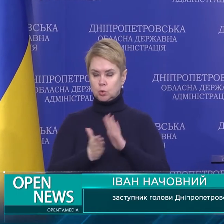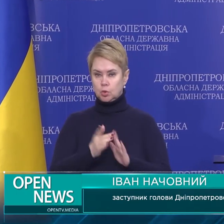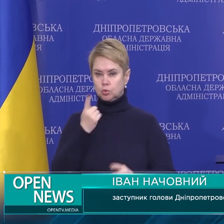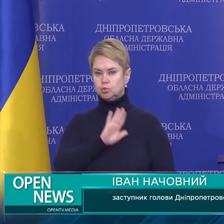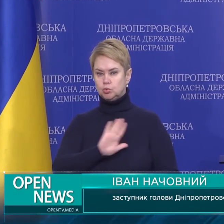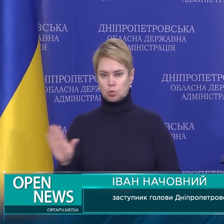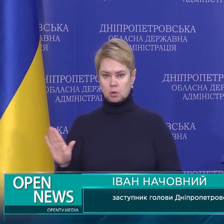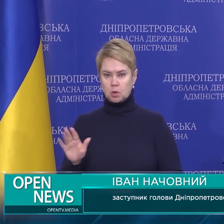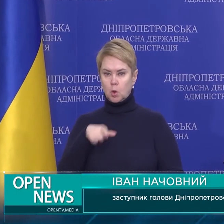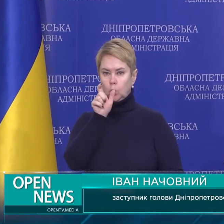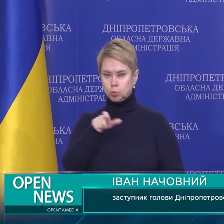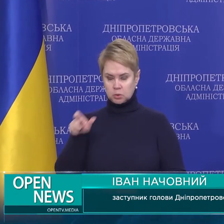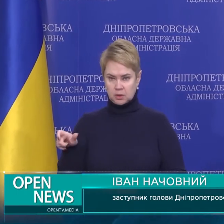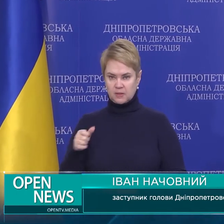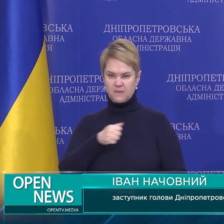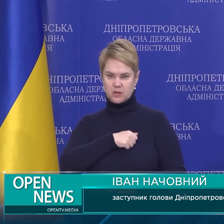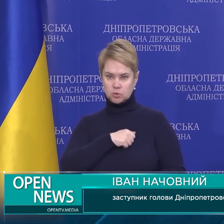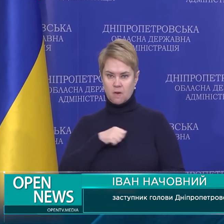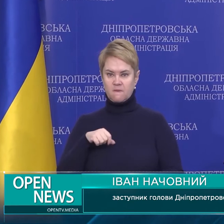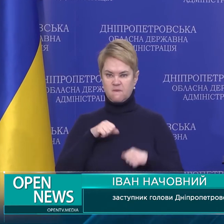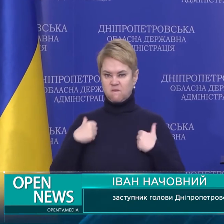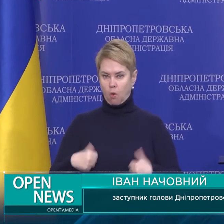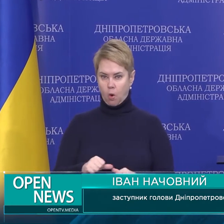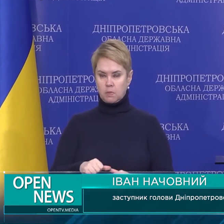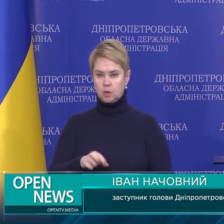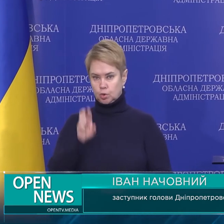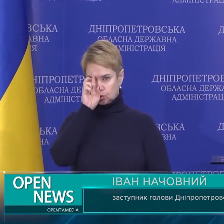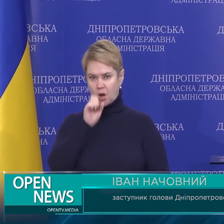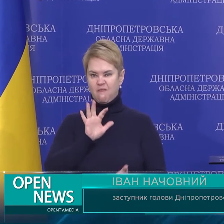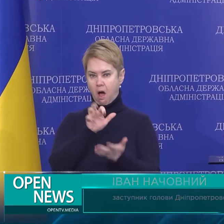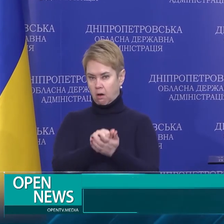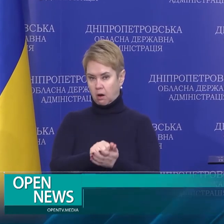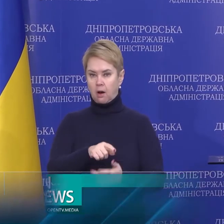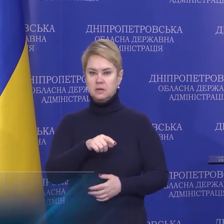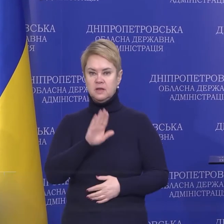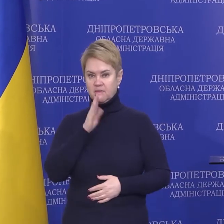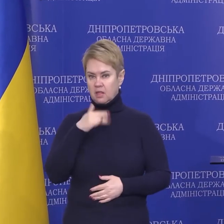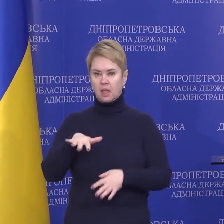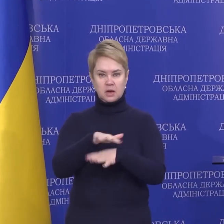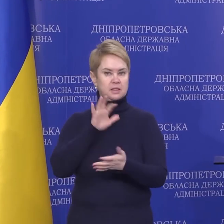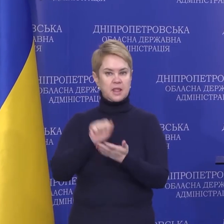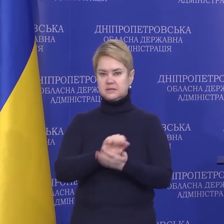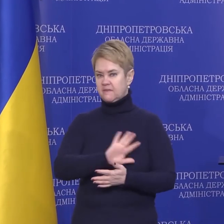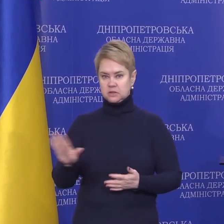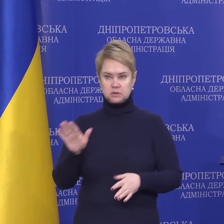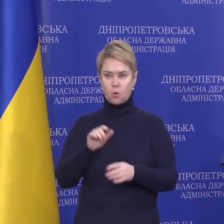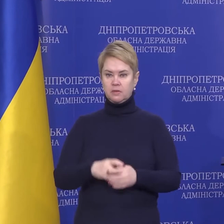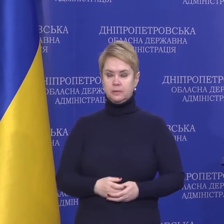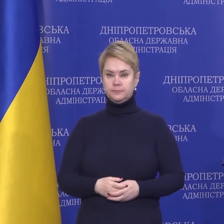жодне людини військової форми держави-агресора не зафіксовано на території нашої області.